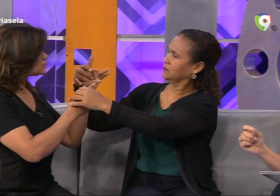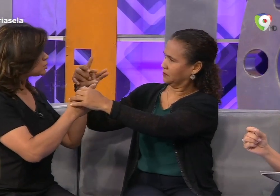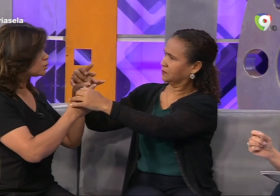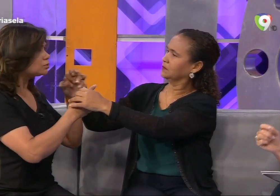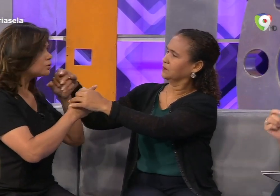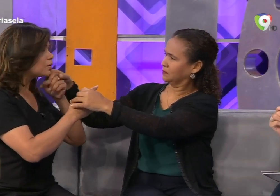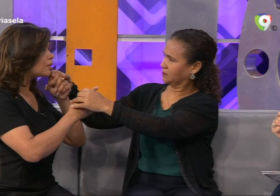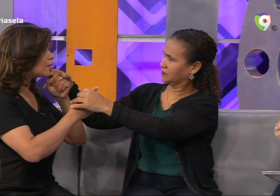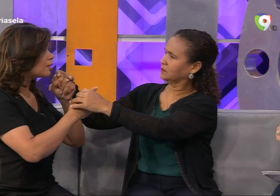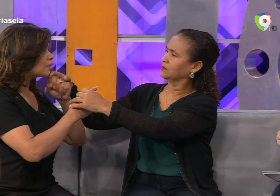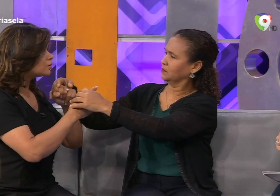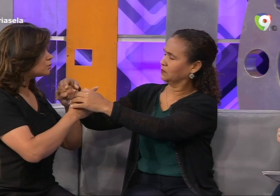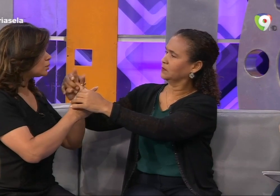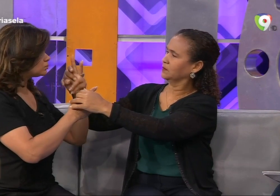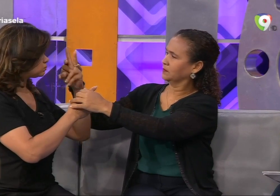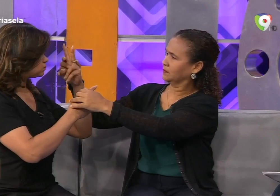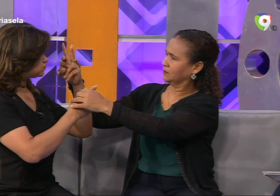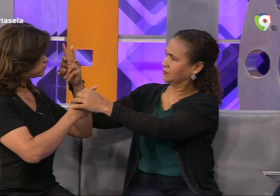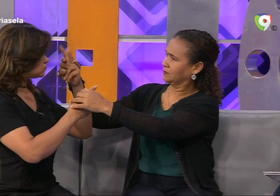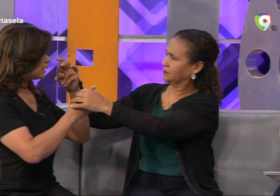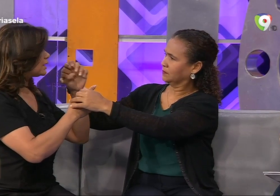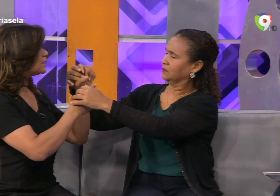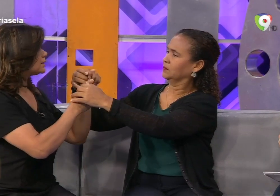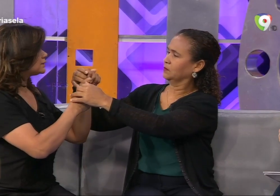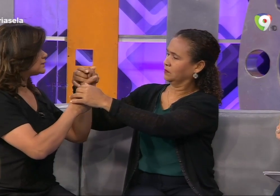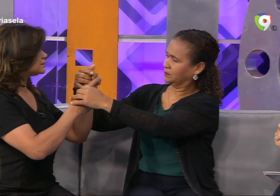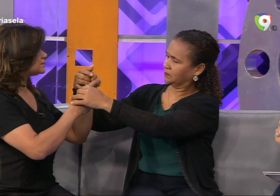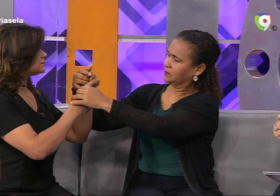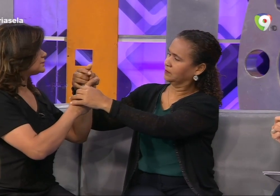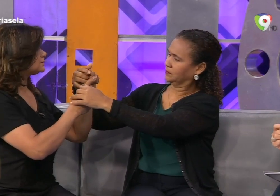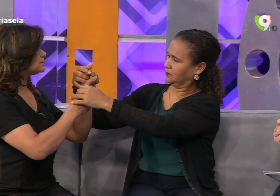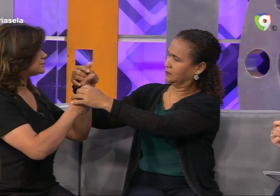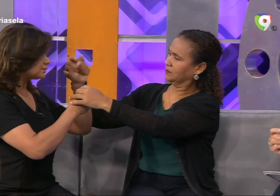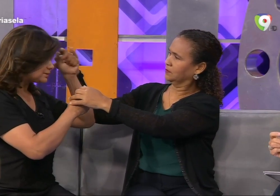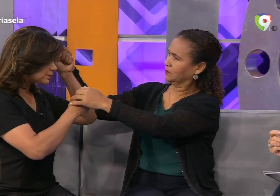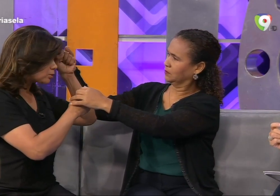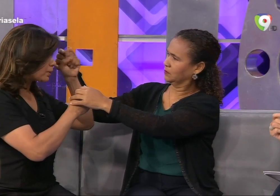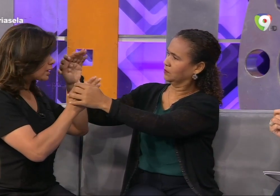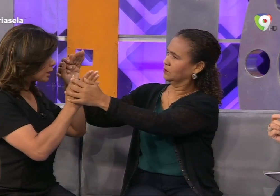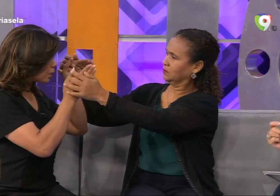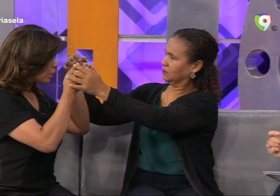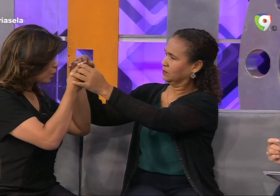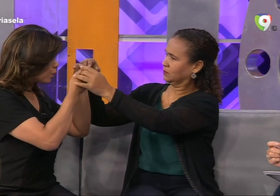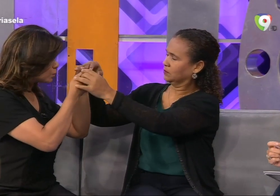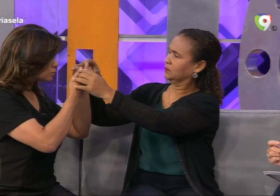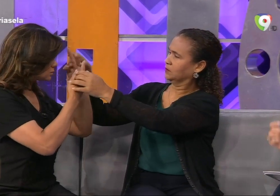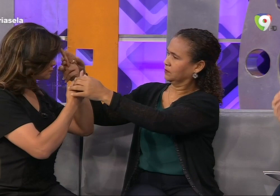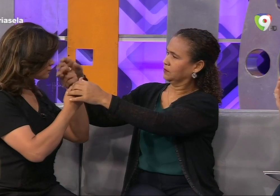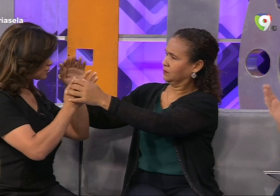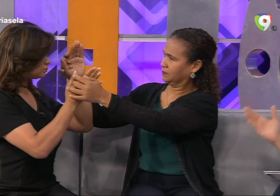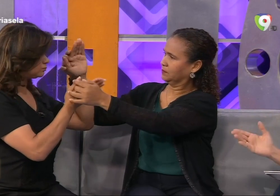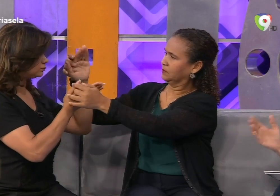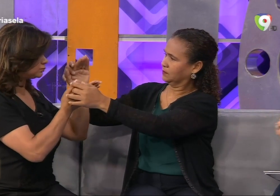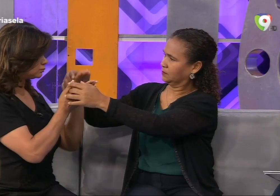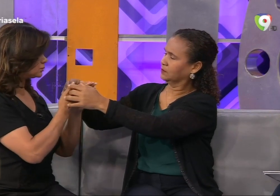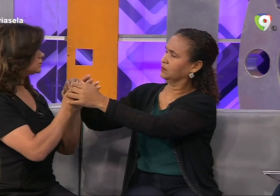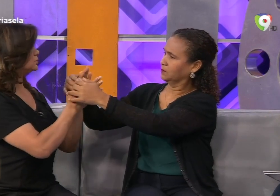se le diagnosticó el síndrome de Usher que hizo que perdiera también la visión. Su intérprete, Sonia